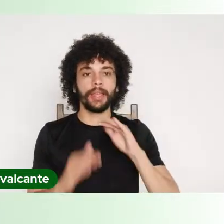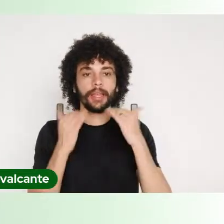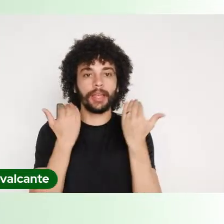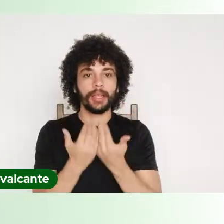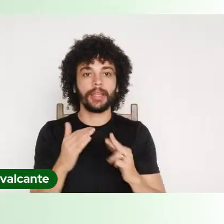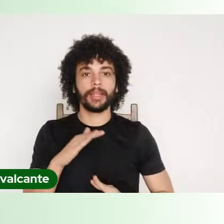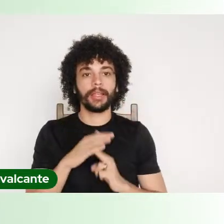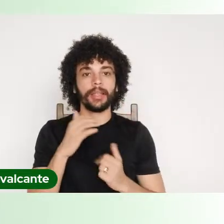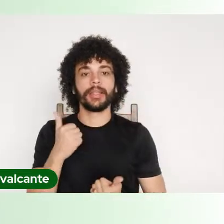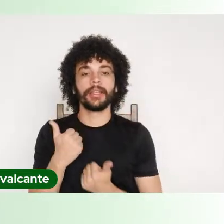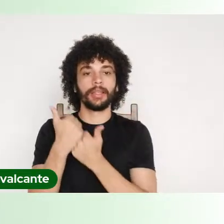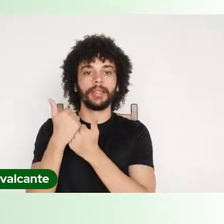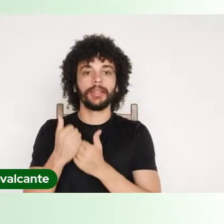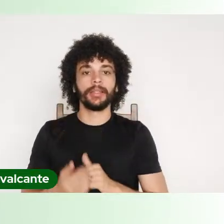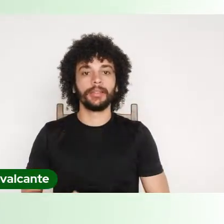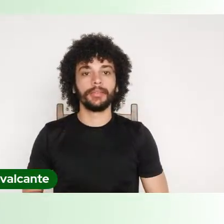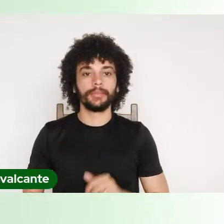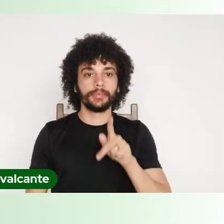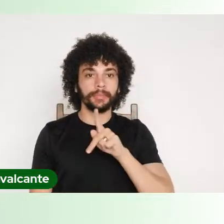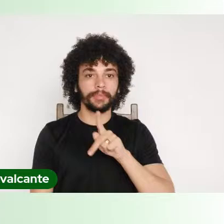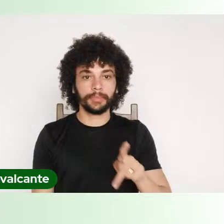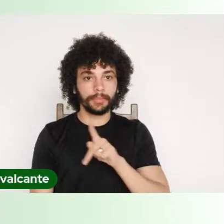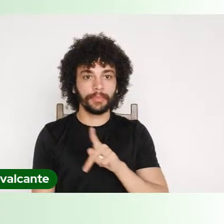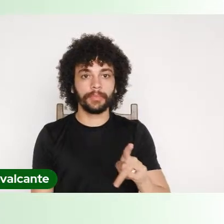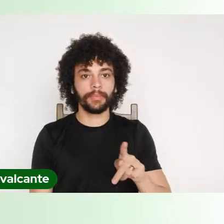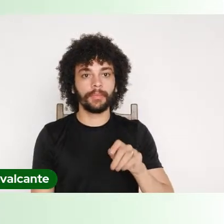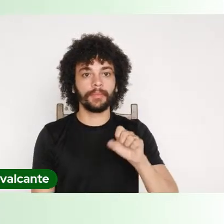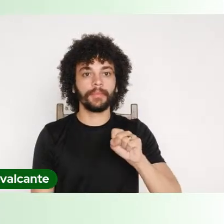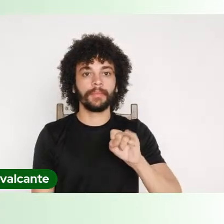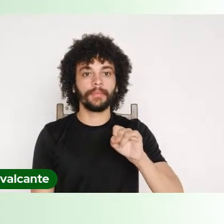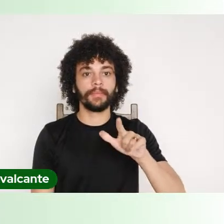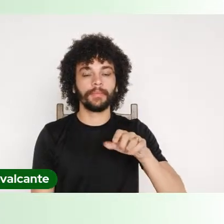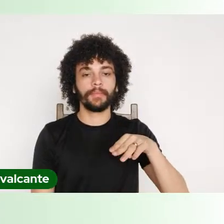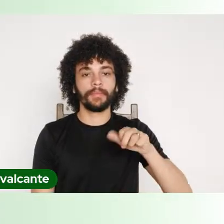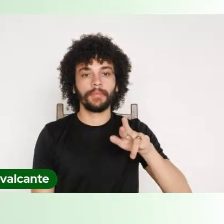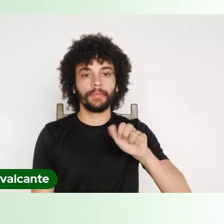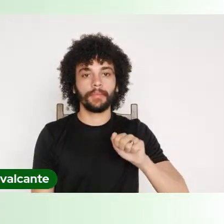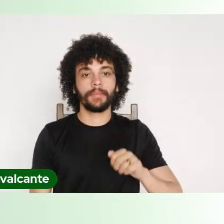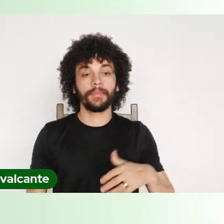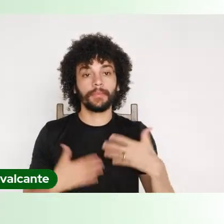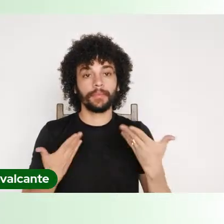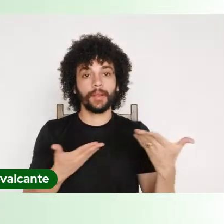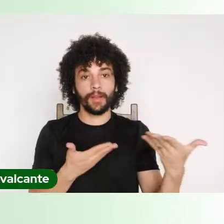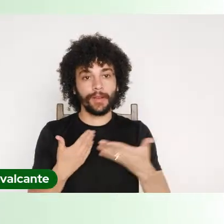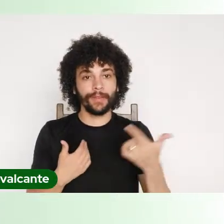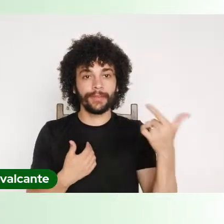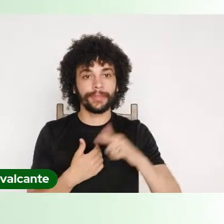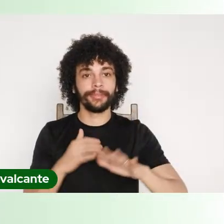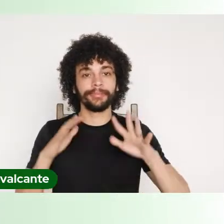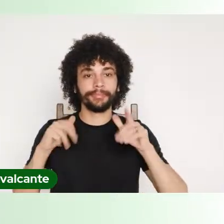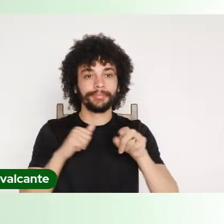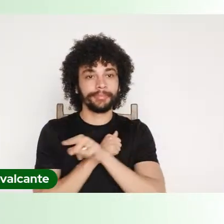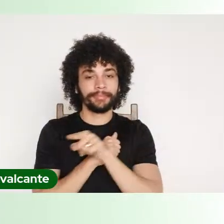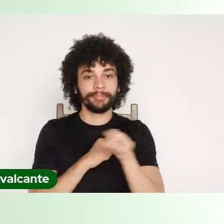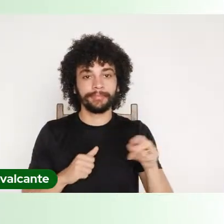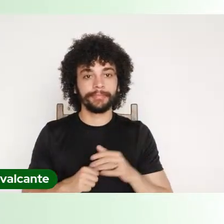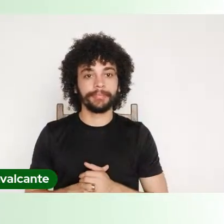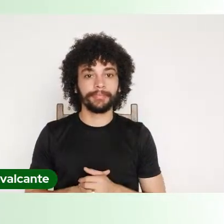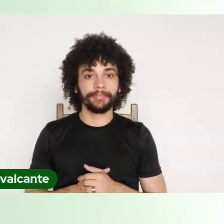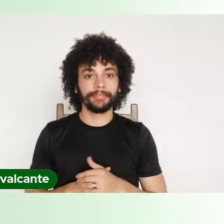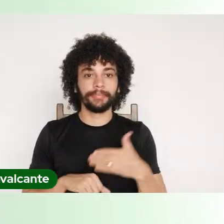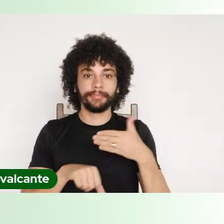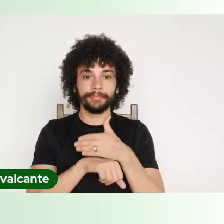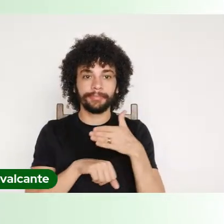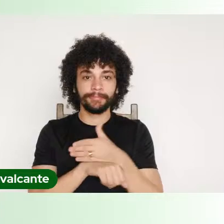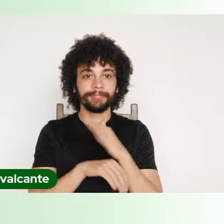a professora doutora Gilmara Regina Lima Feio. Convidamos mais uma vez a todos para que participem dos eventos